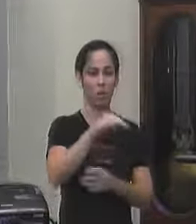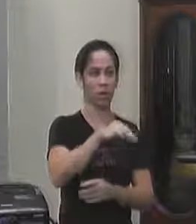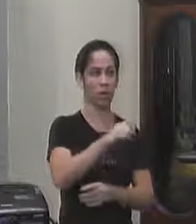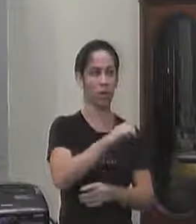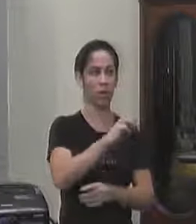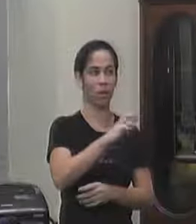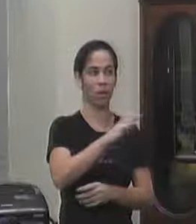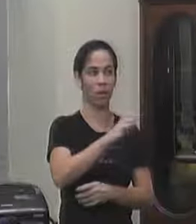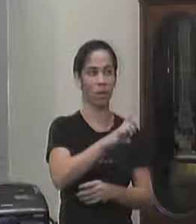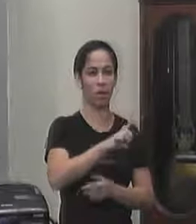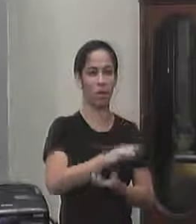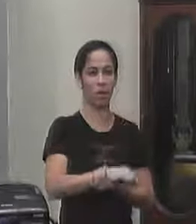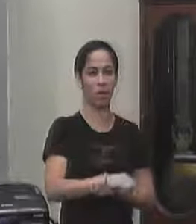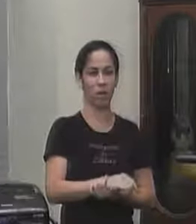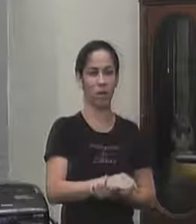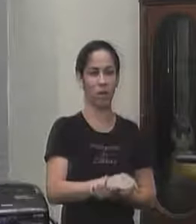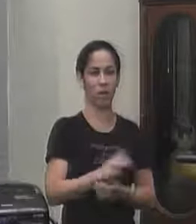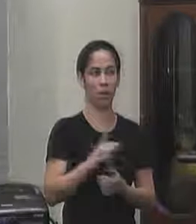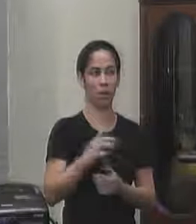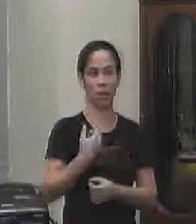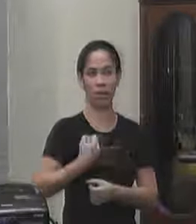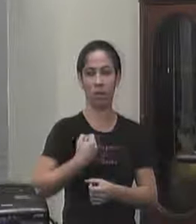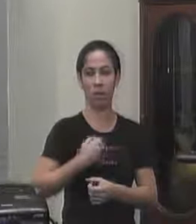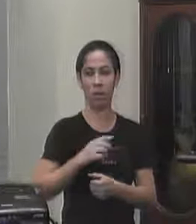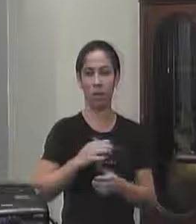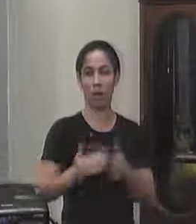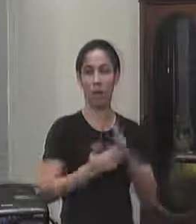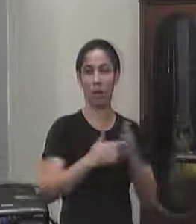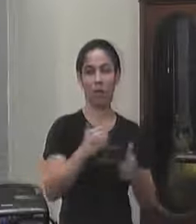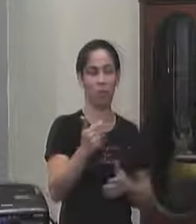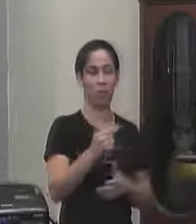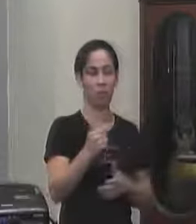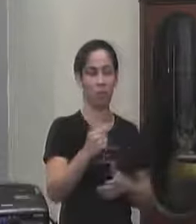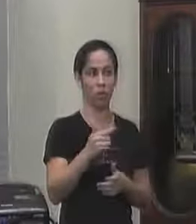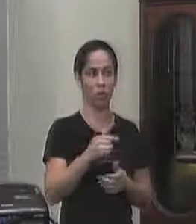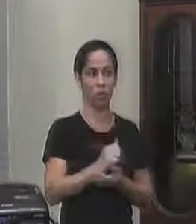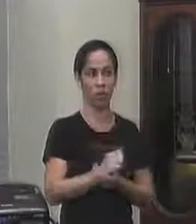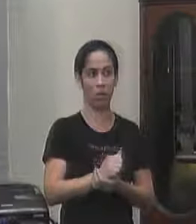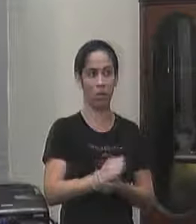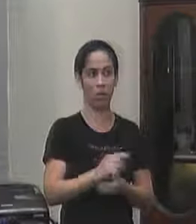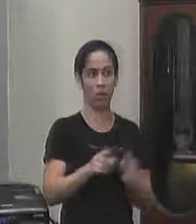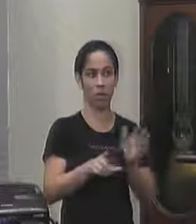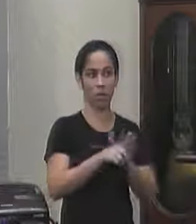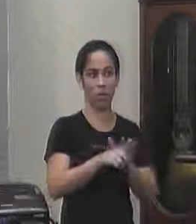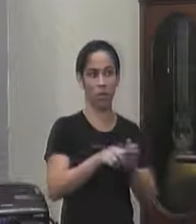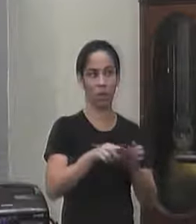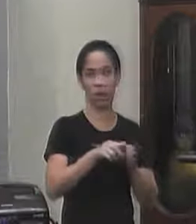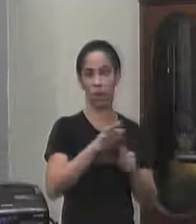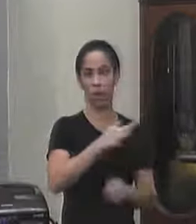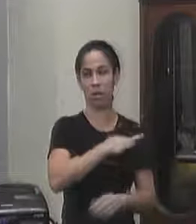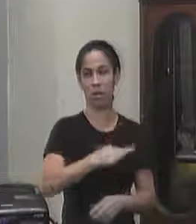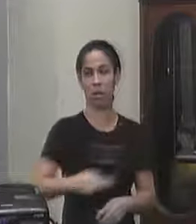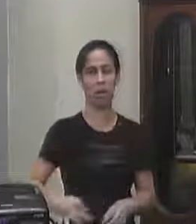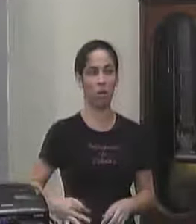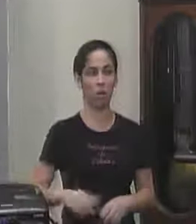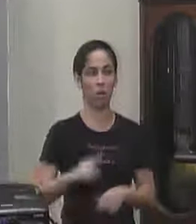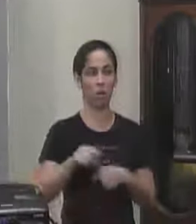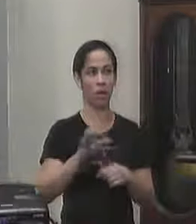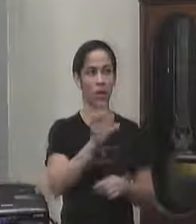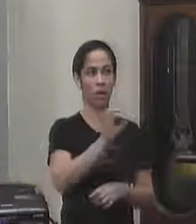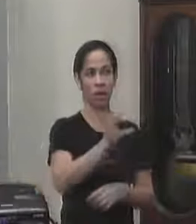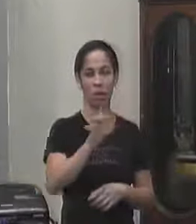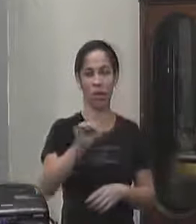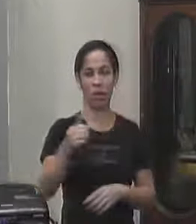ele o limite são 22 alunos e segundo legislação federal para cada